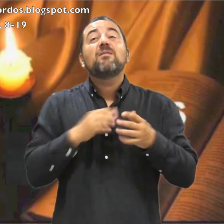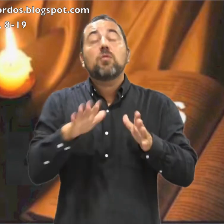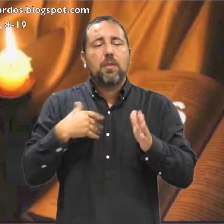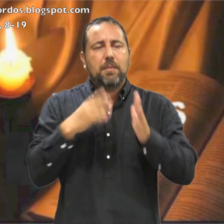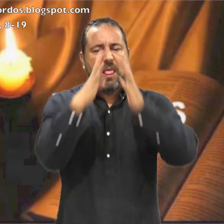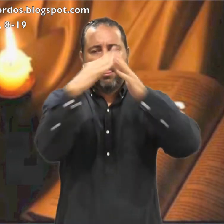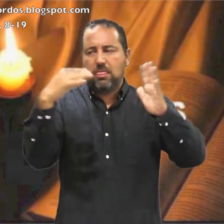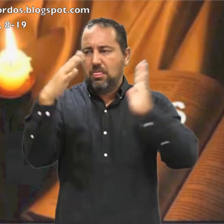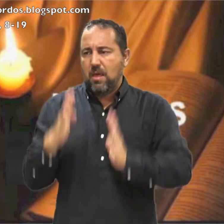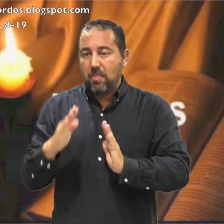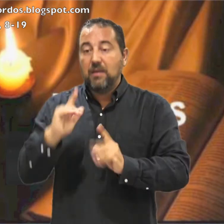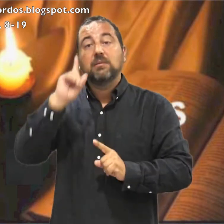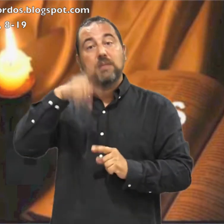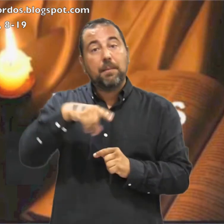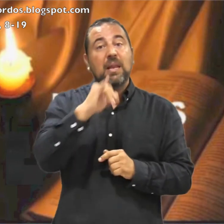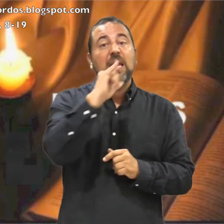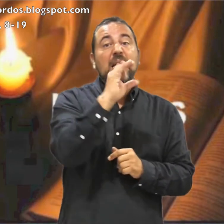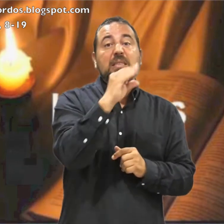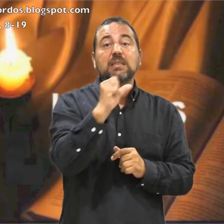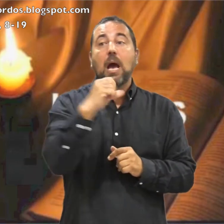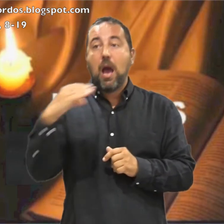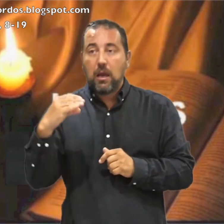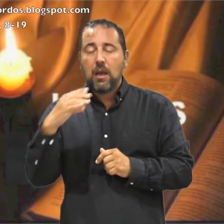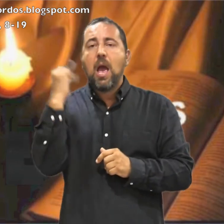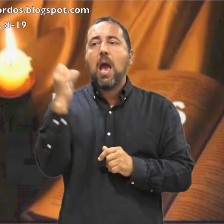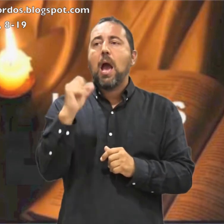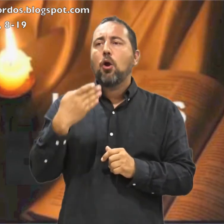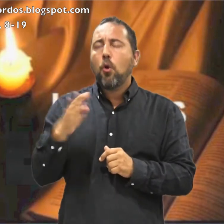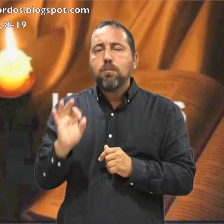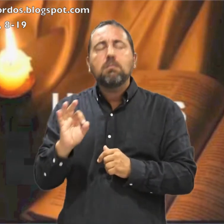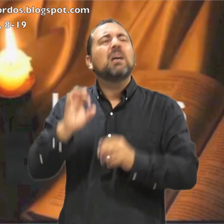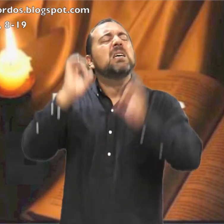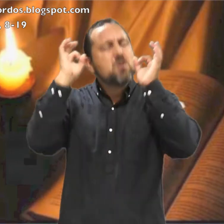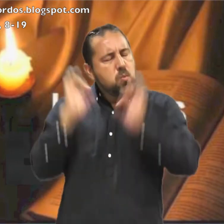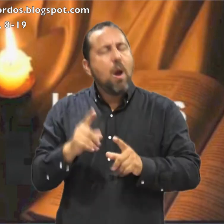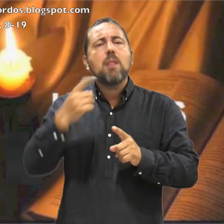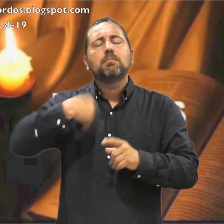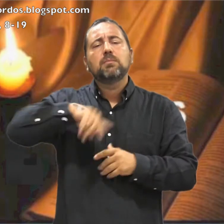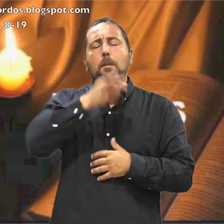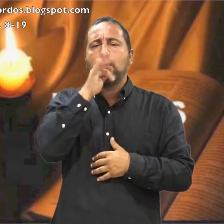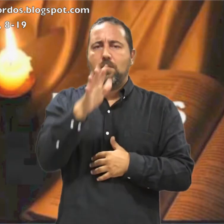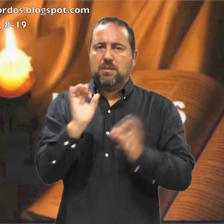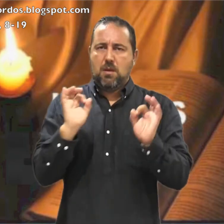Y lo mismo Isaac Y Jacob Herederos De la misma promesa